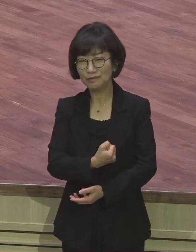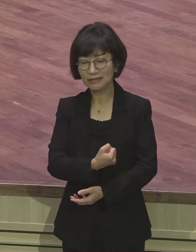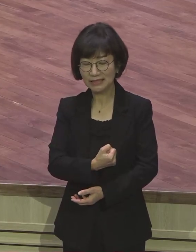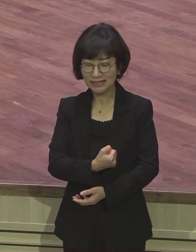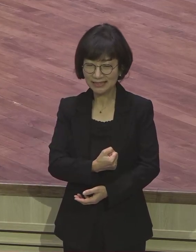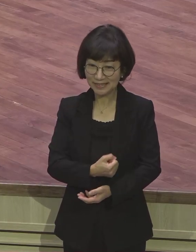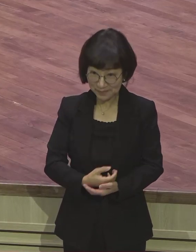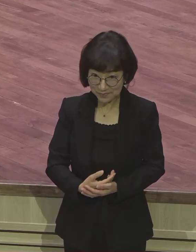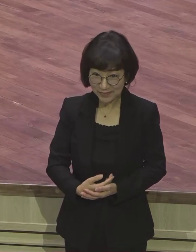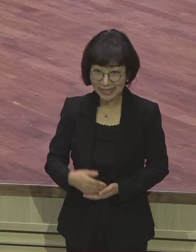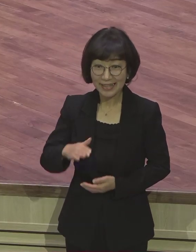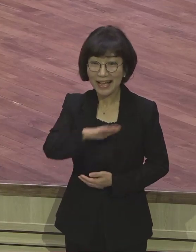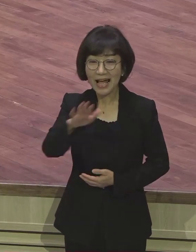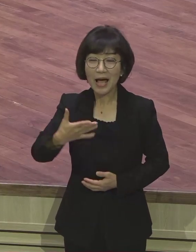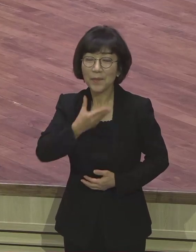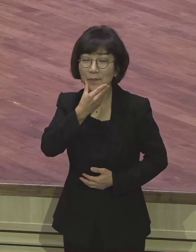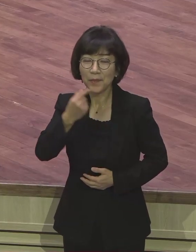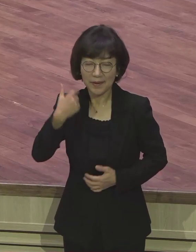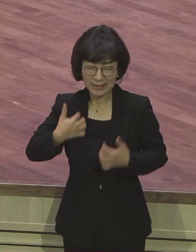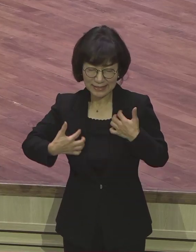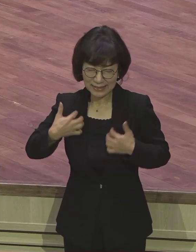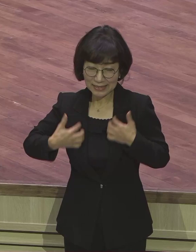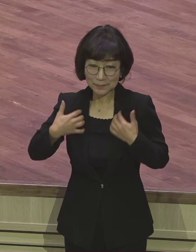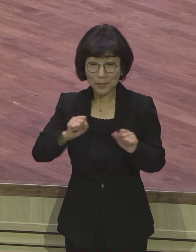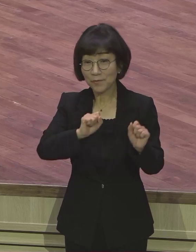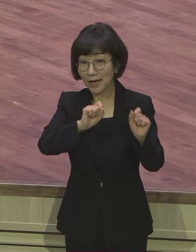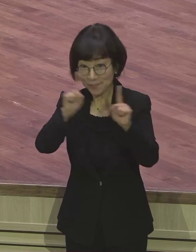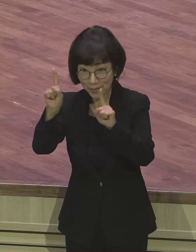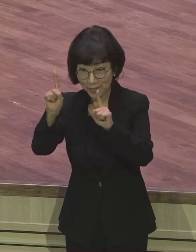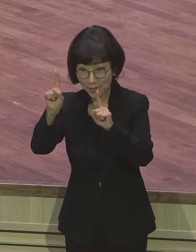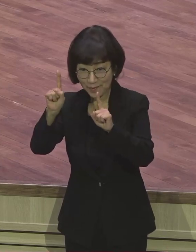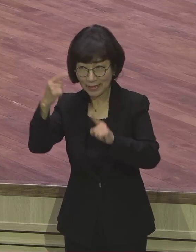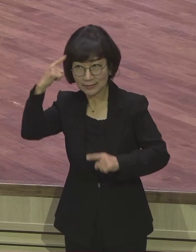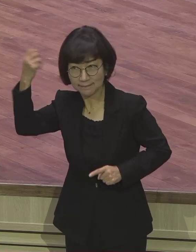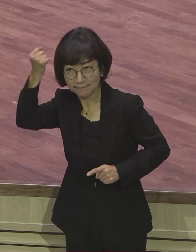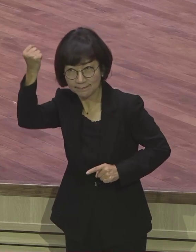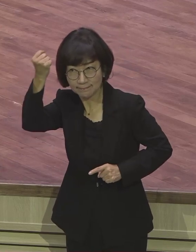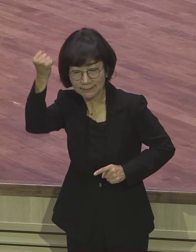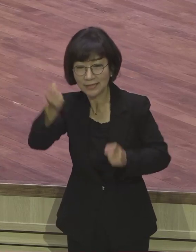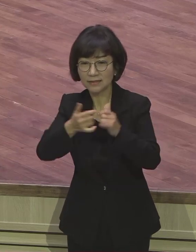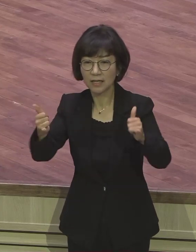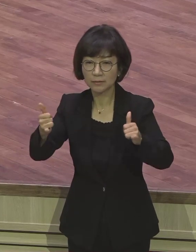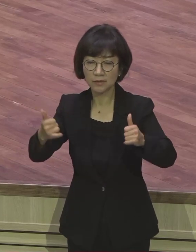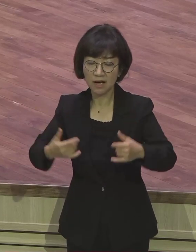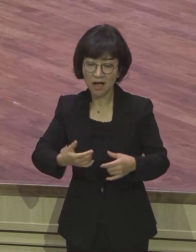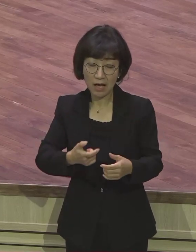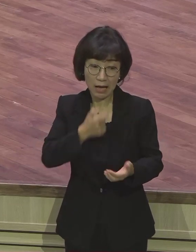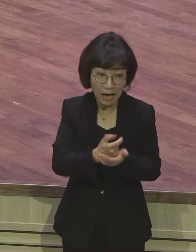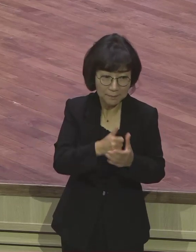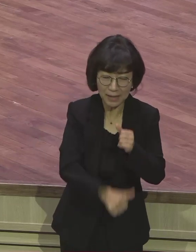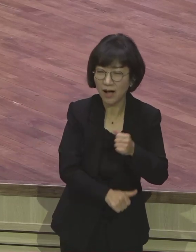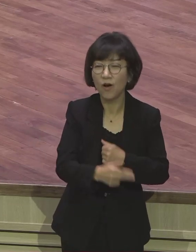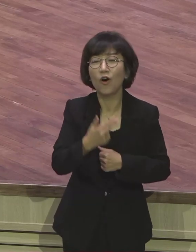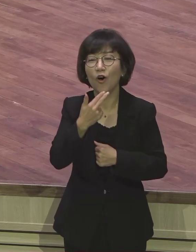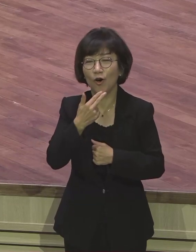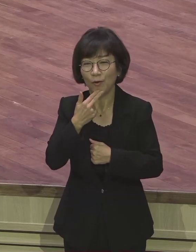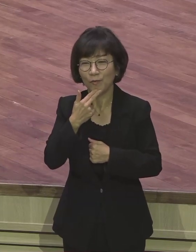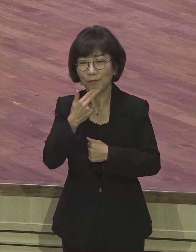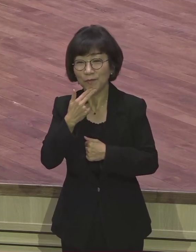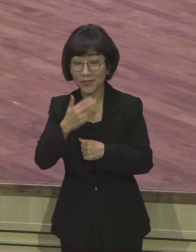기뻄을 회복하는 이 비밀을 가진 사람 속지 않습니다. 그래서 기뻄을 계속 유지할 수 있다. 혹 기뻄의